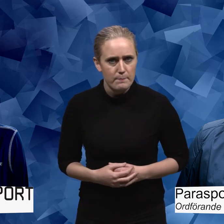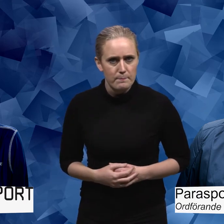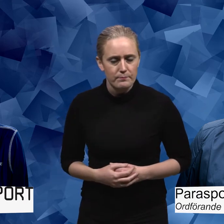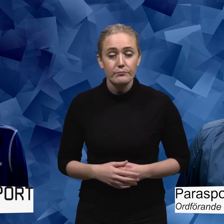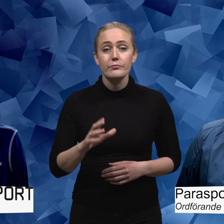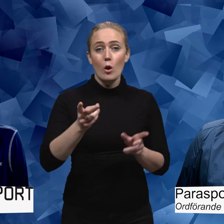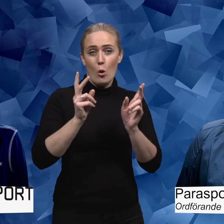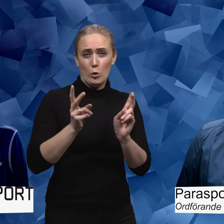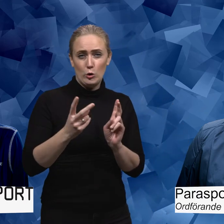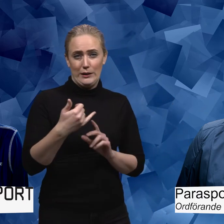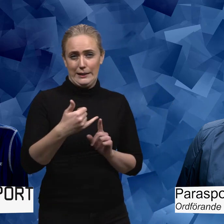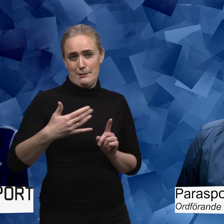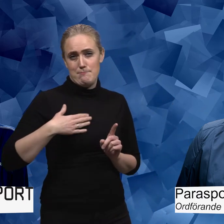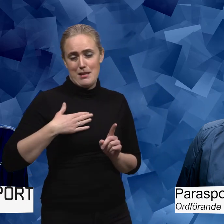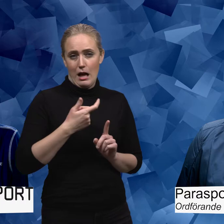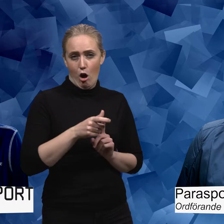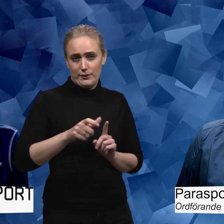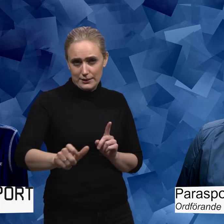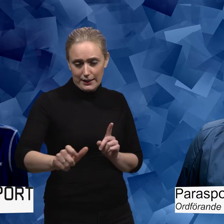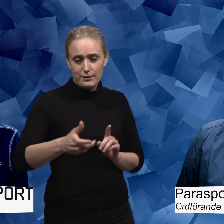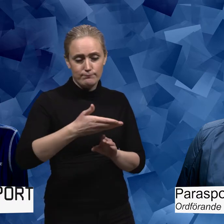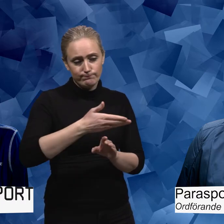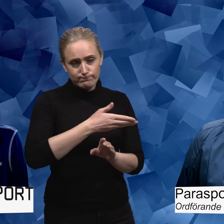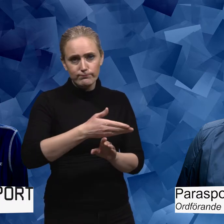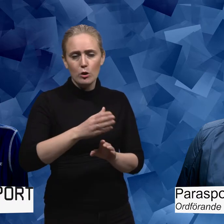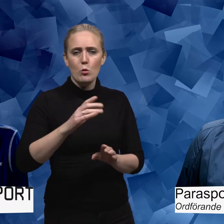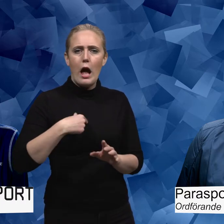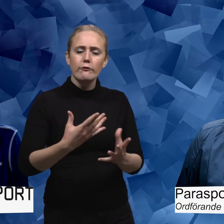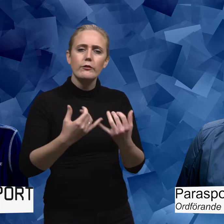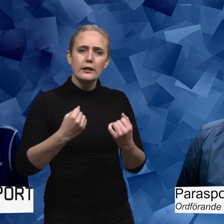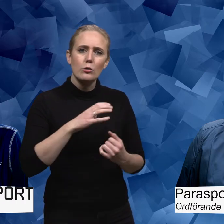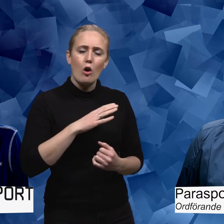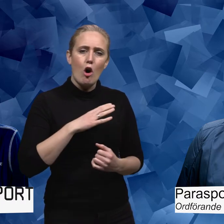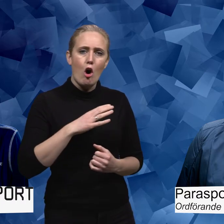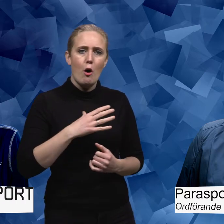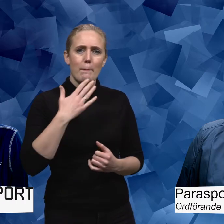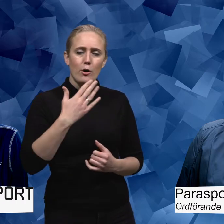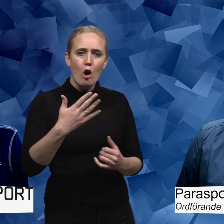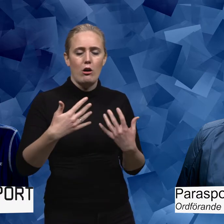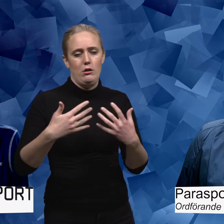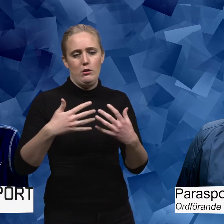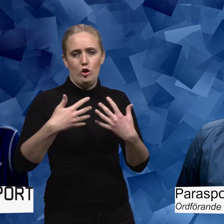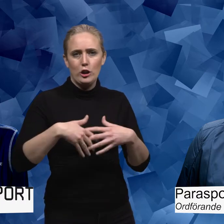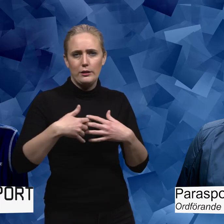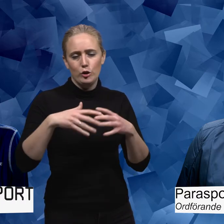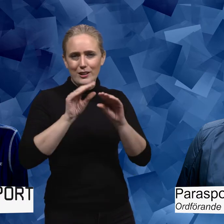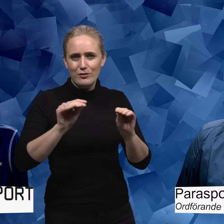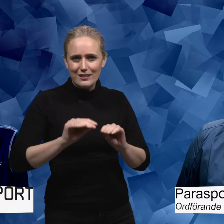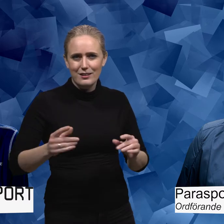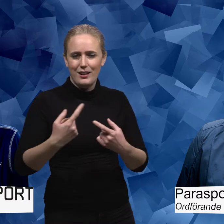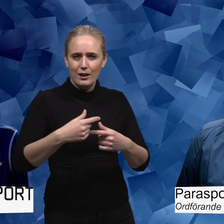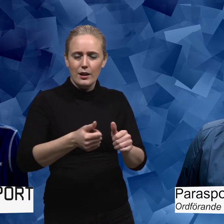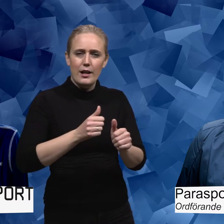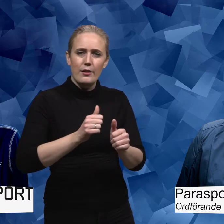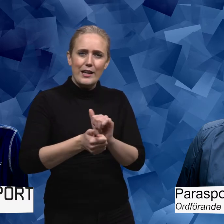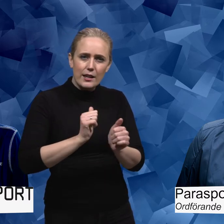lyssna på. Något som också har kommit fram i de tidigare avsnitten är ju vikten av att få till fungerande idrottsundervisning för